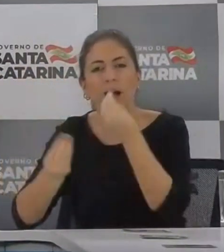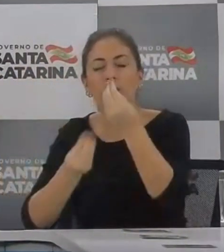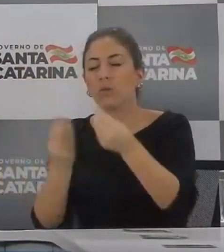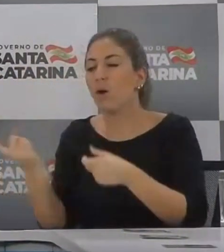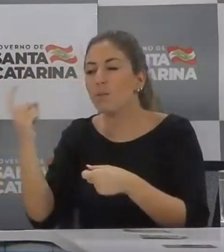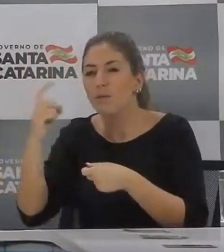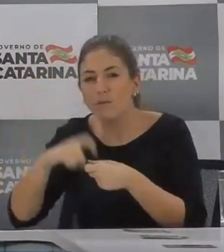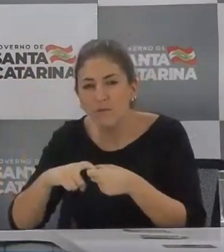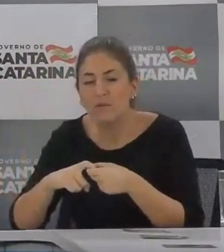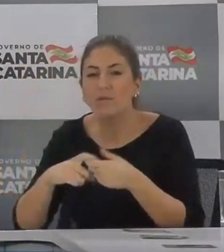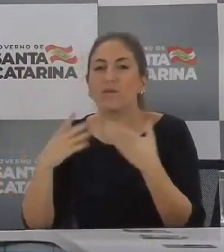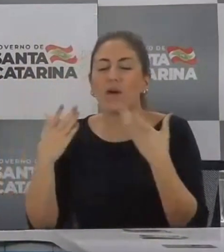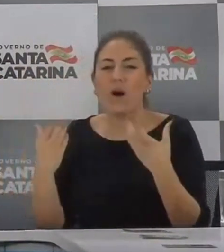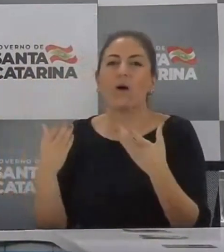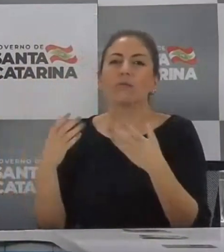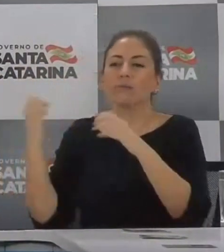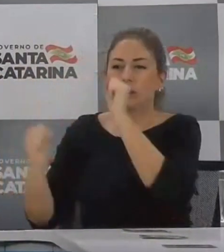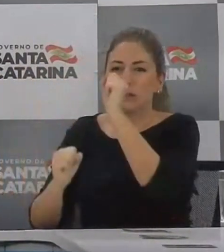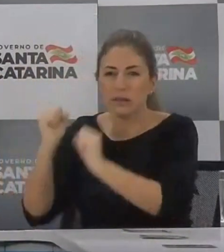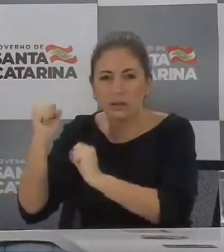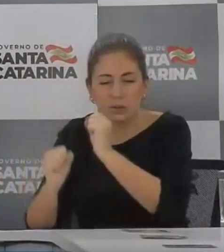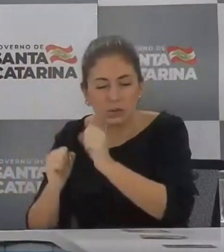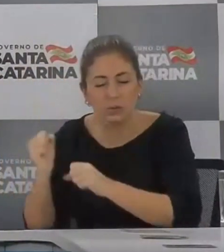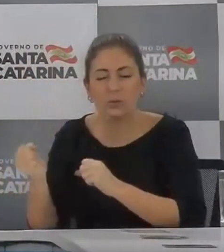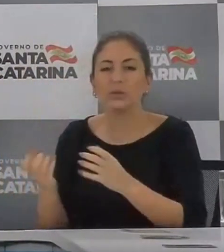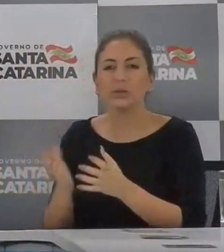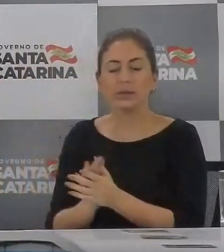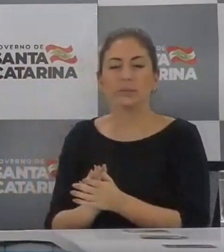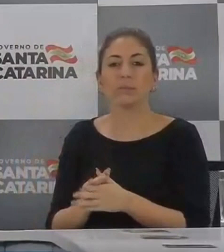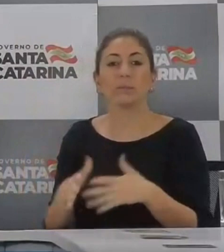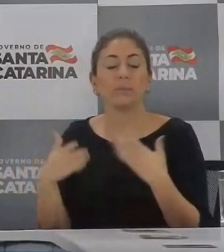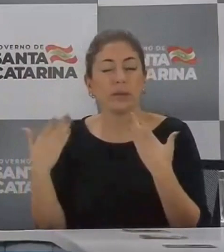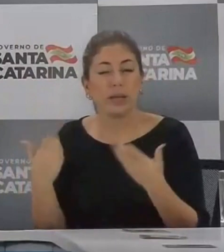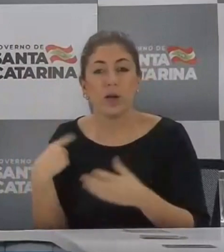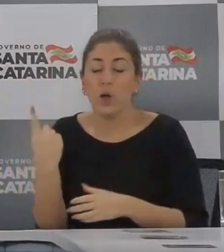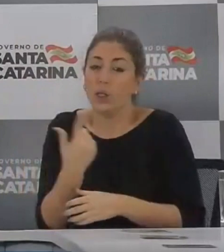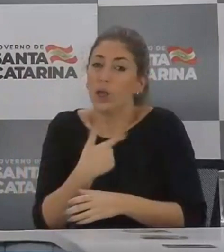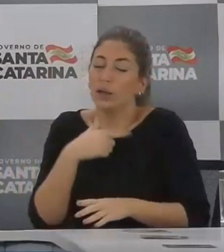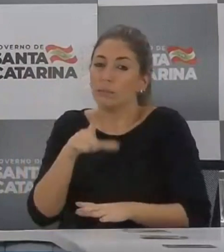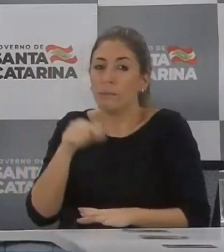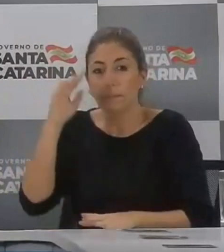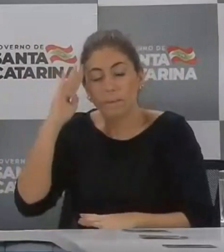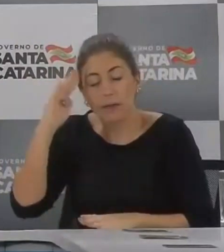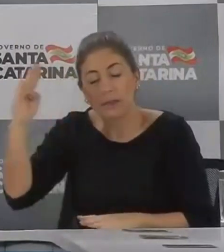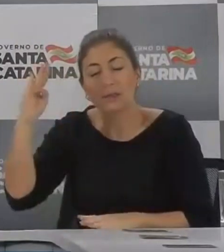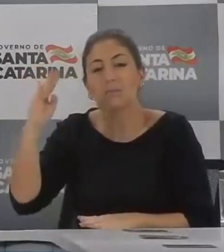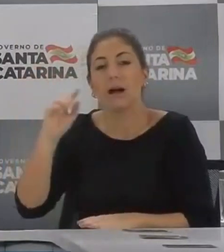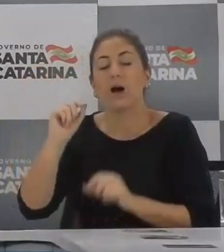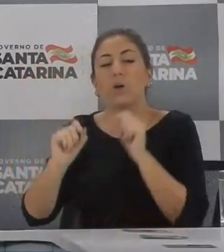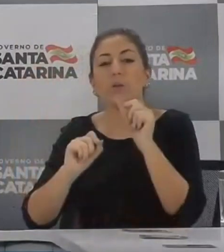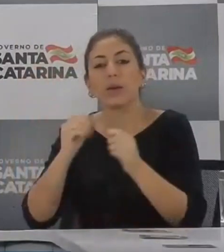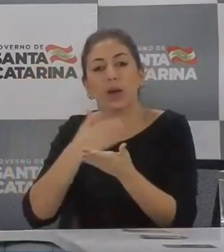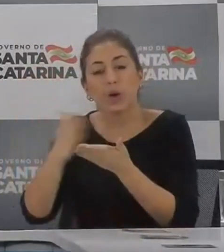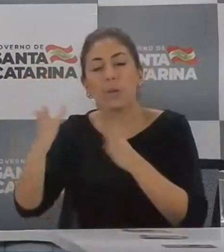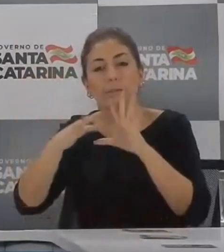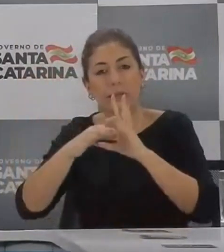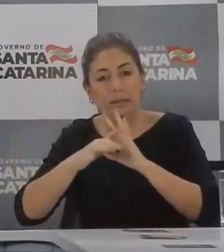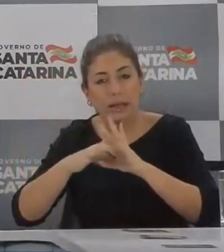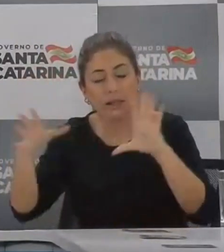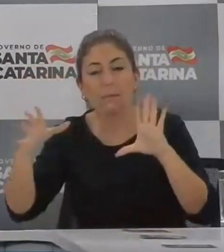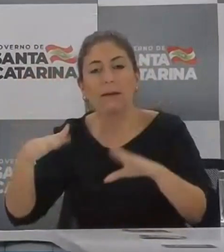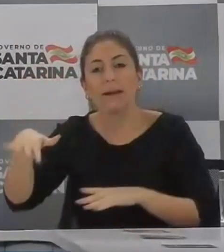liberar as obras de infraestrutura, todas as obras públicas, de um modo geral, não só estradas, rodovias, mas todas as obras que